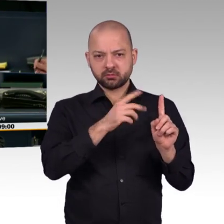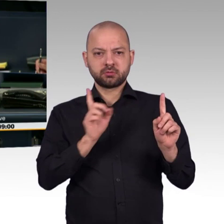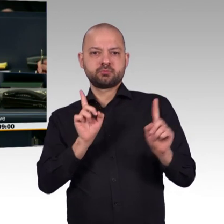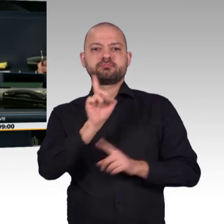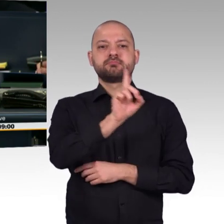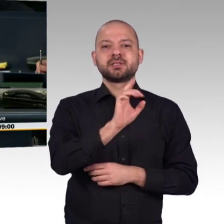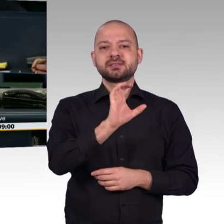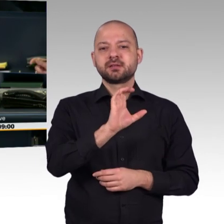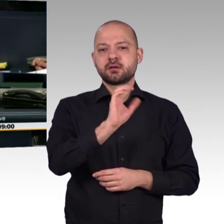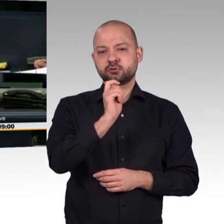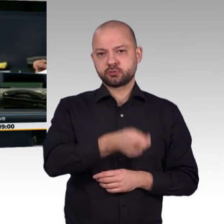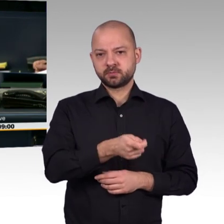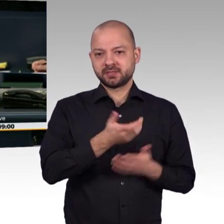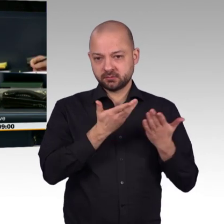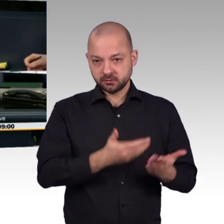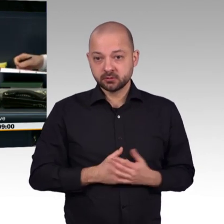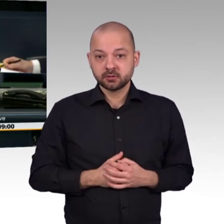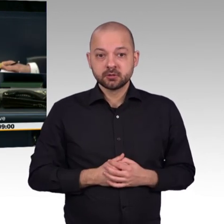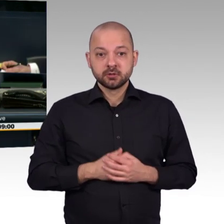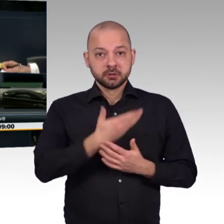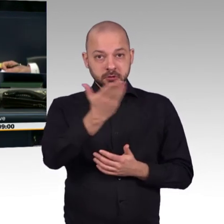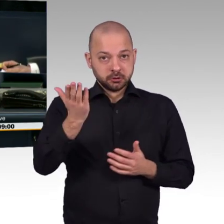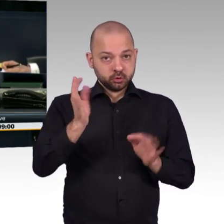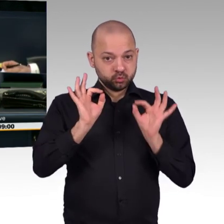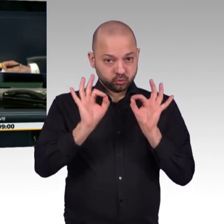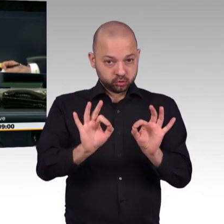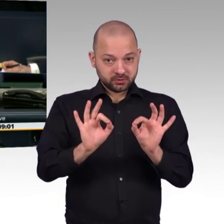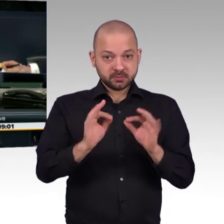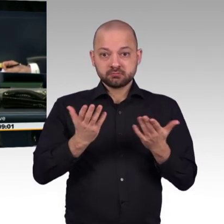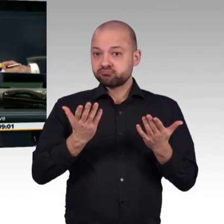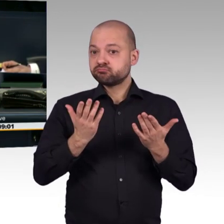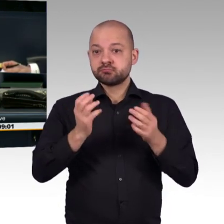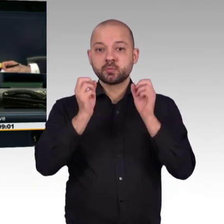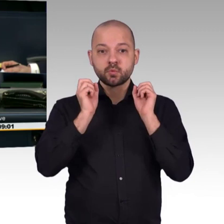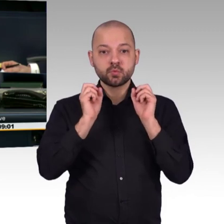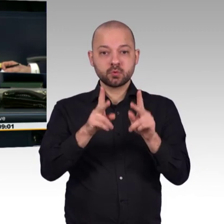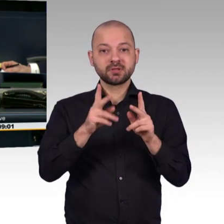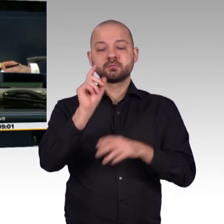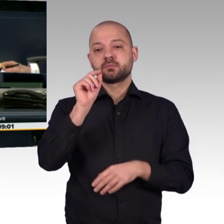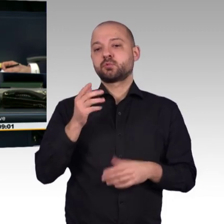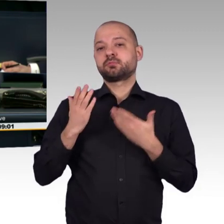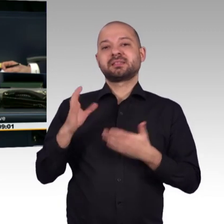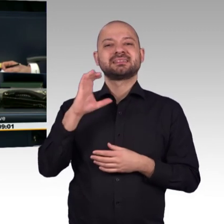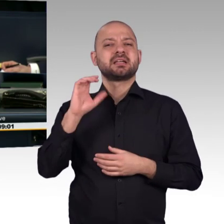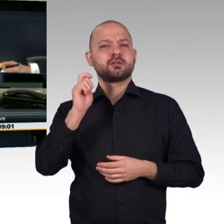in der Zusatzpunktelichte aufgeführten Punkte zu erweitern. Die Beschlussempfehlung des Vermittlungsausschusses zur Änderung des